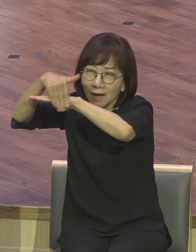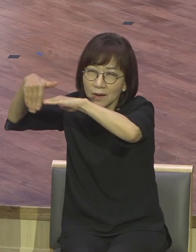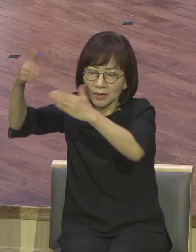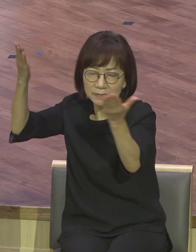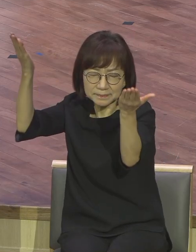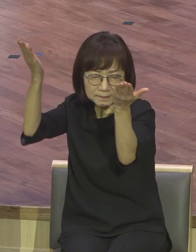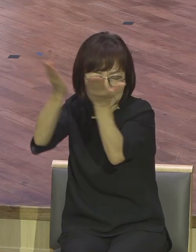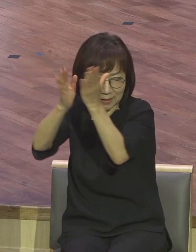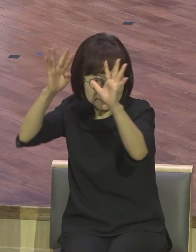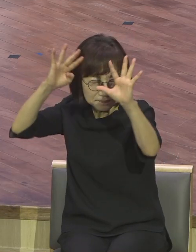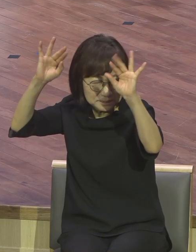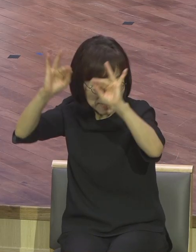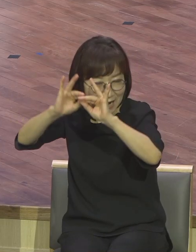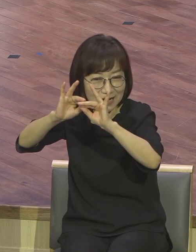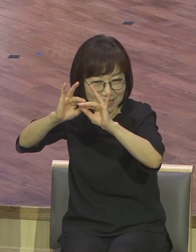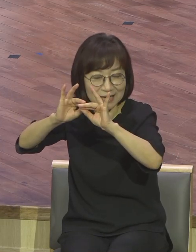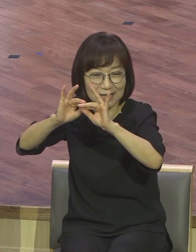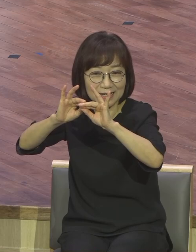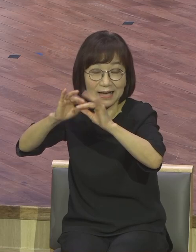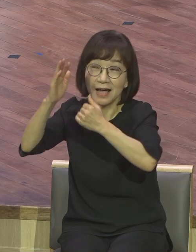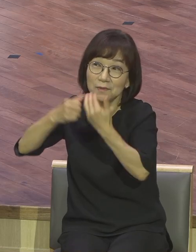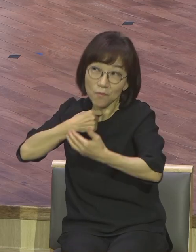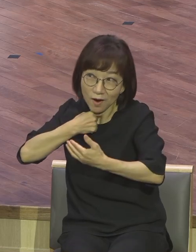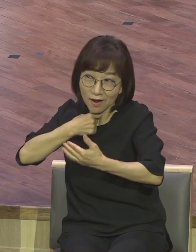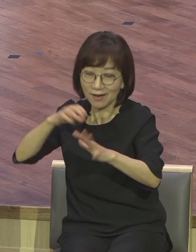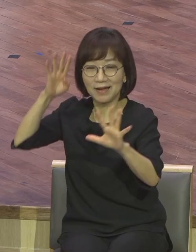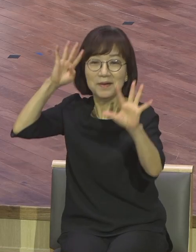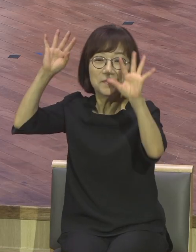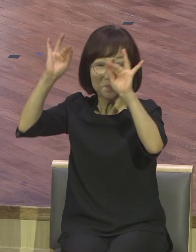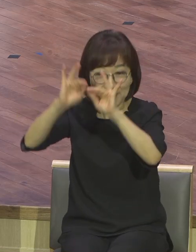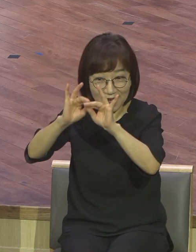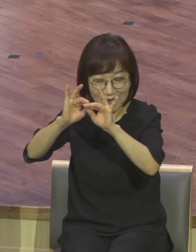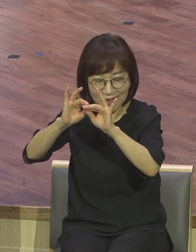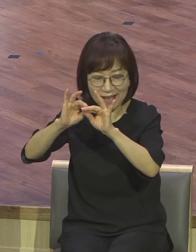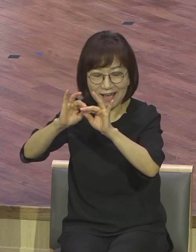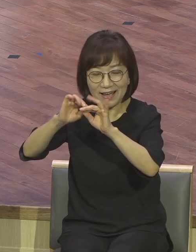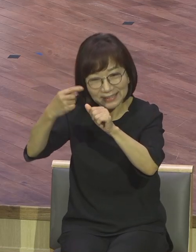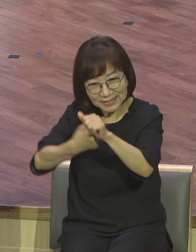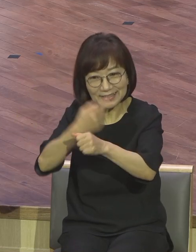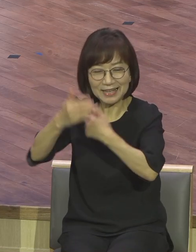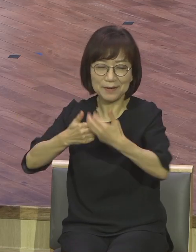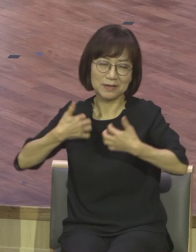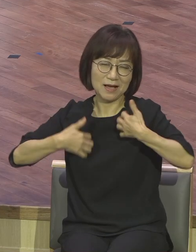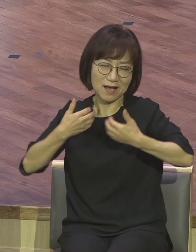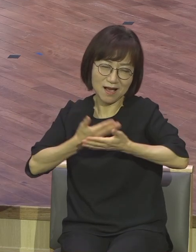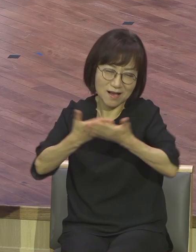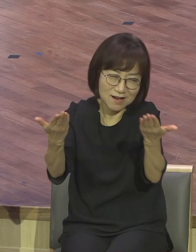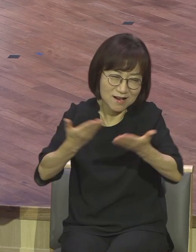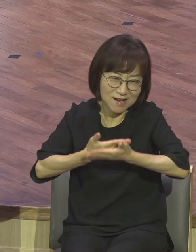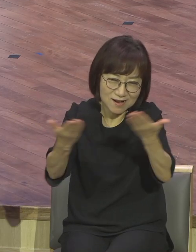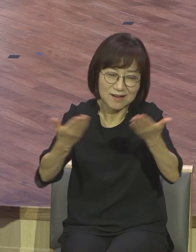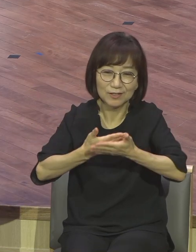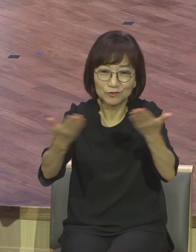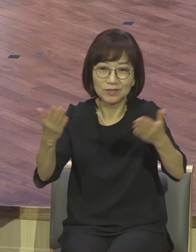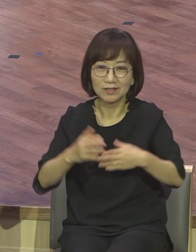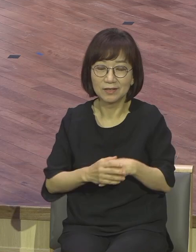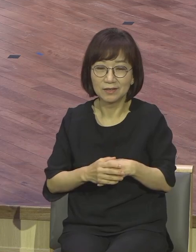하나님의 이 소원과 맞으니까 하나님이 시시한 거 안 구해도 알아서 다 주시지. 왜? 이거 하고 있으니까